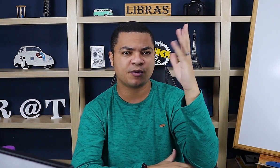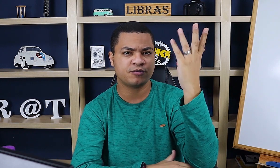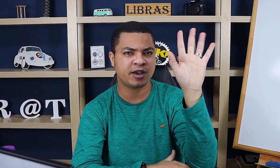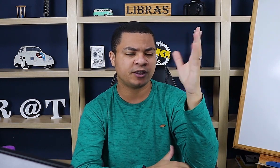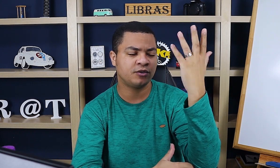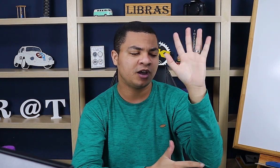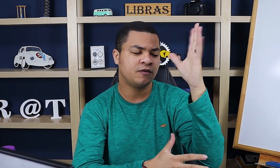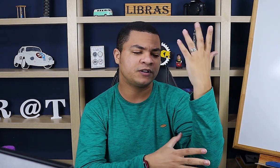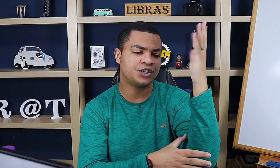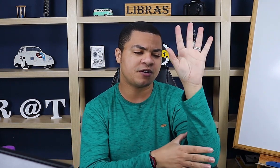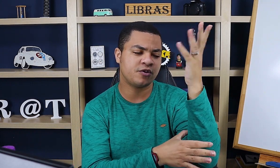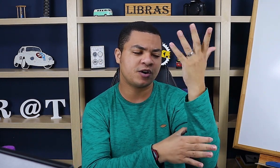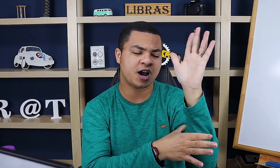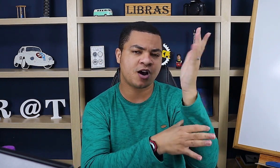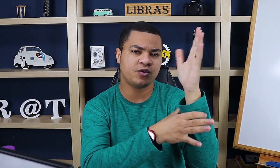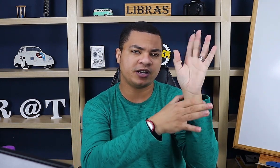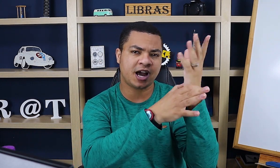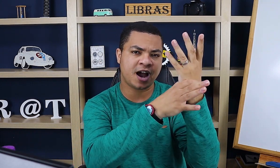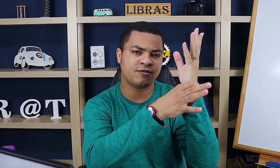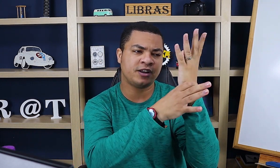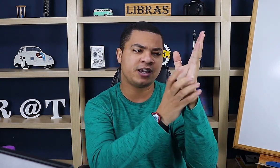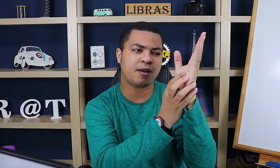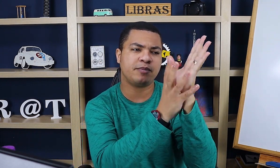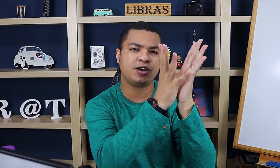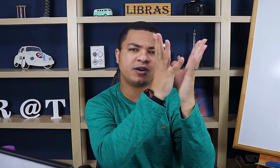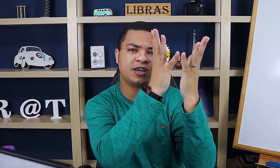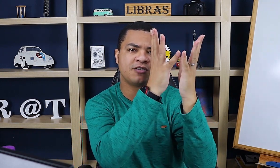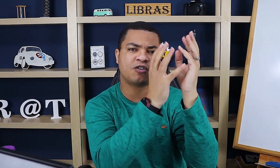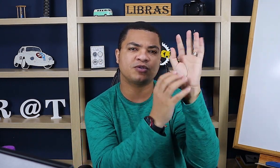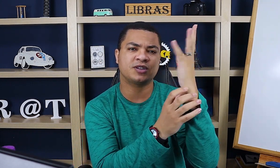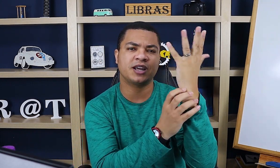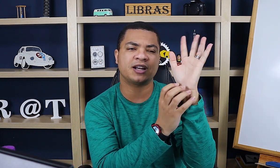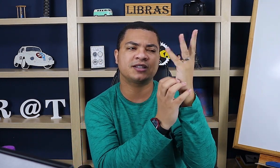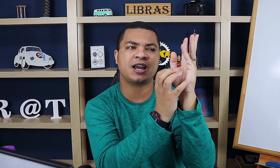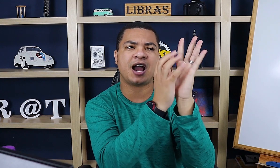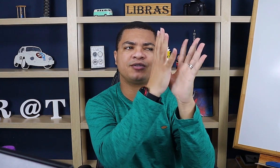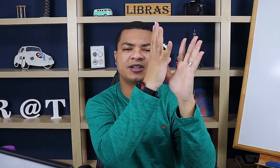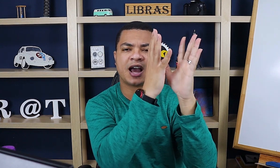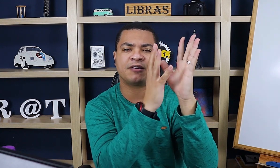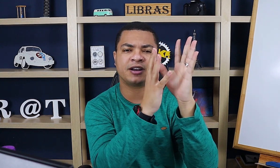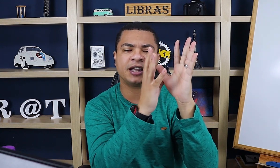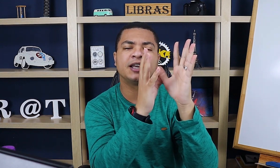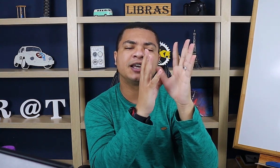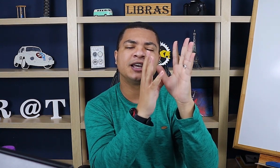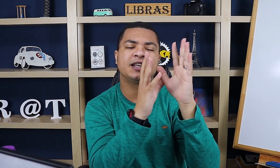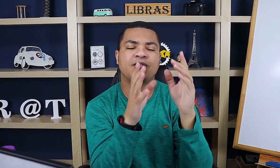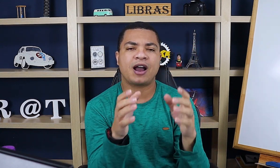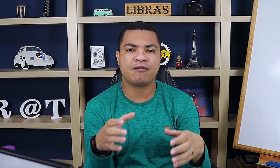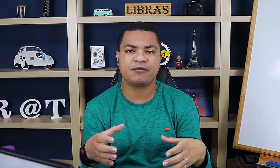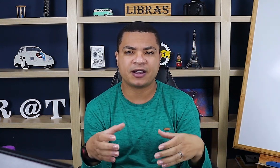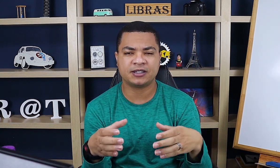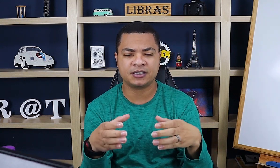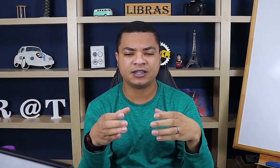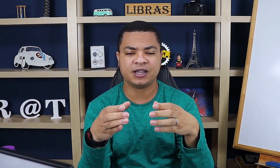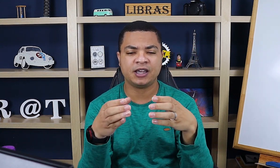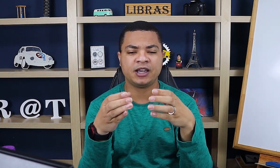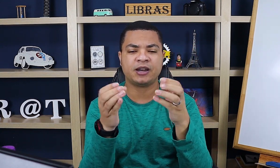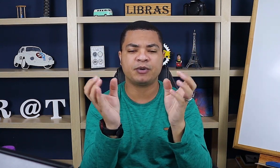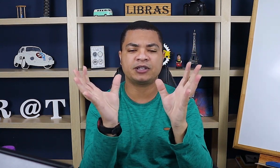movimento, você já vê o caule da árvore e abriu aqui, ó, como se fossem aquelas galhos da árvore, né? Então, a árvore faz assim, depois